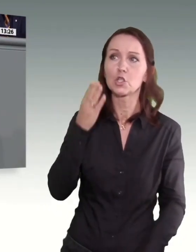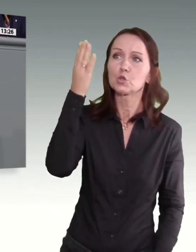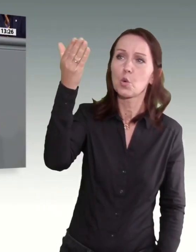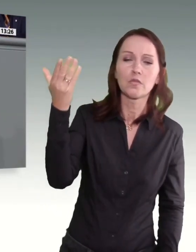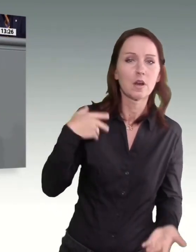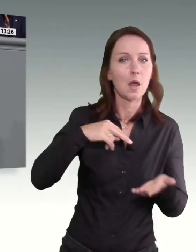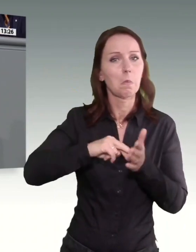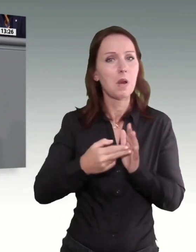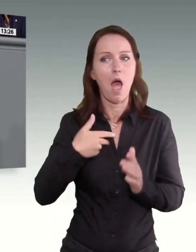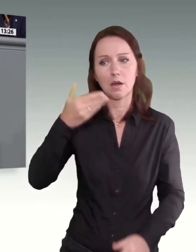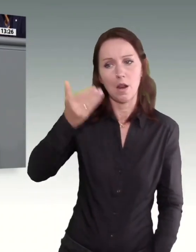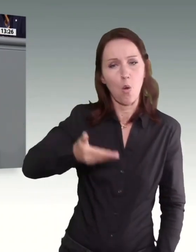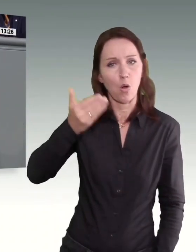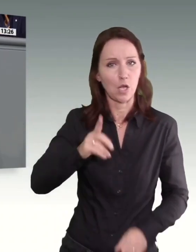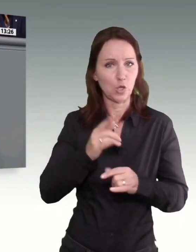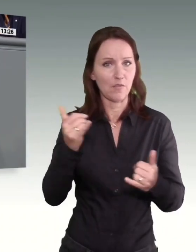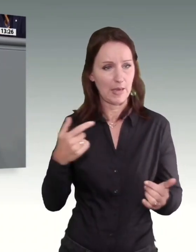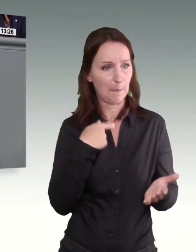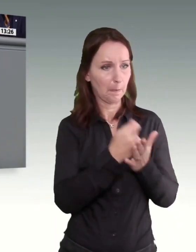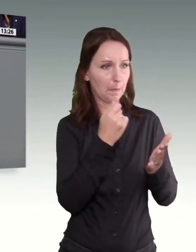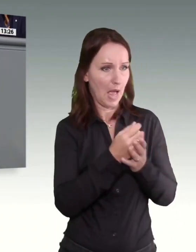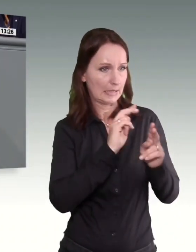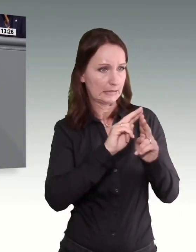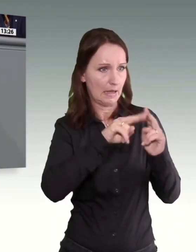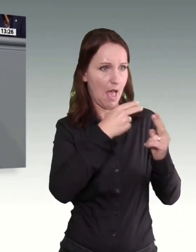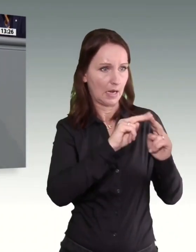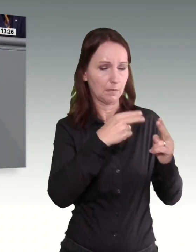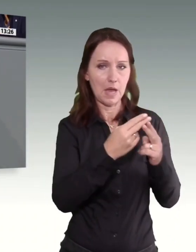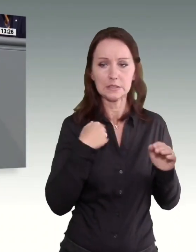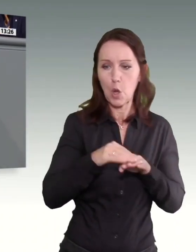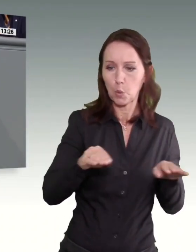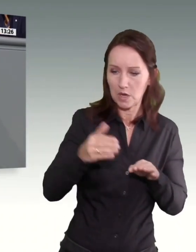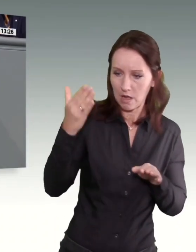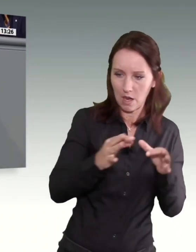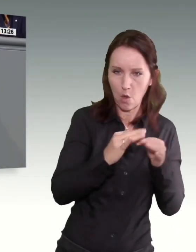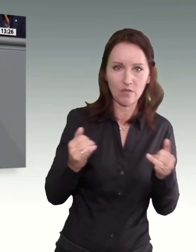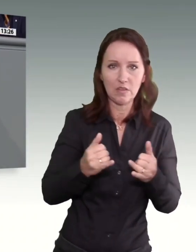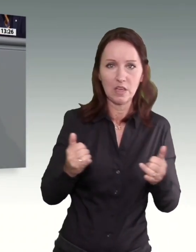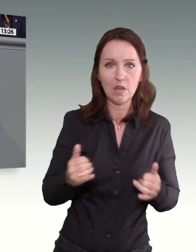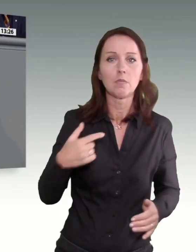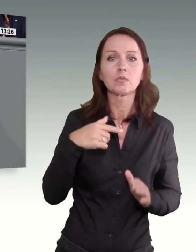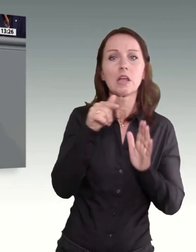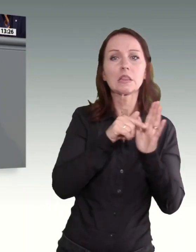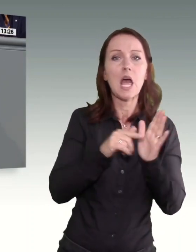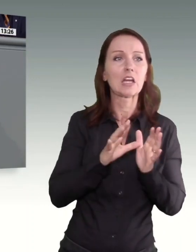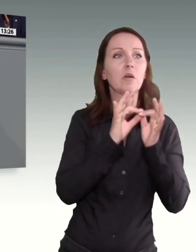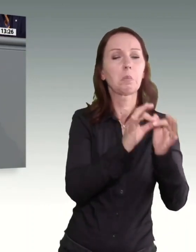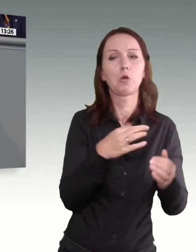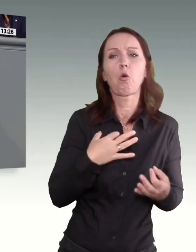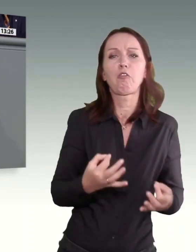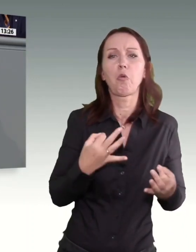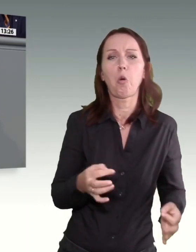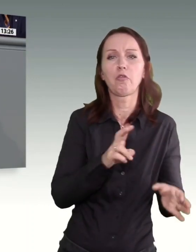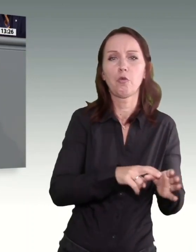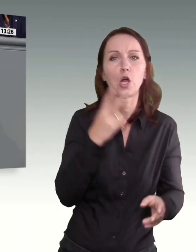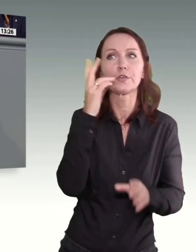planen? Auf welcher Grundlage ihre Preise anpassen? Warum sollen die noch in der Tarifbindung bleiben, wenn der Staat die Lohnfestsetzung übernimmt? Hat die